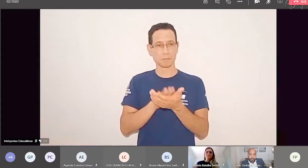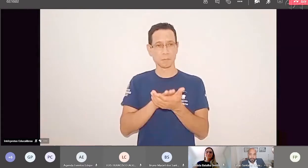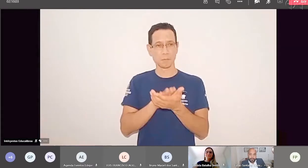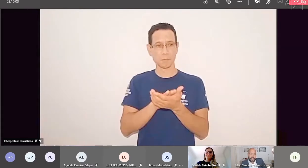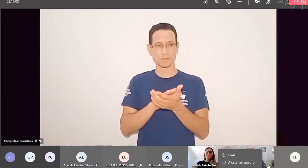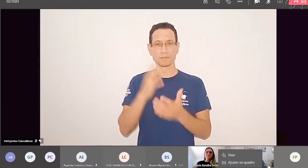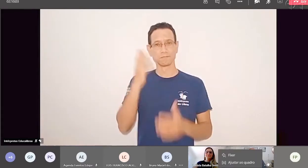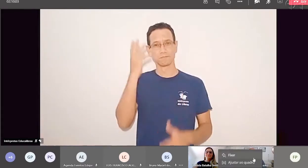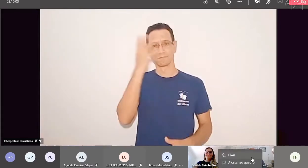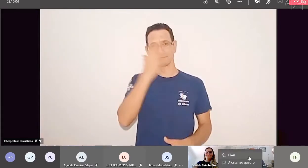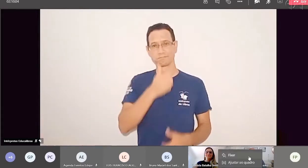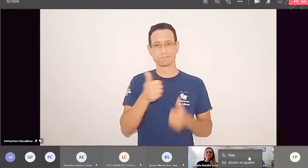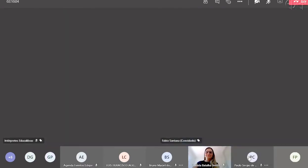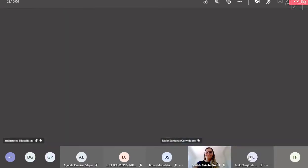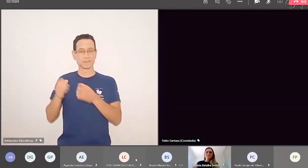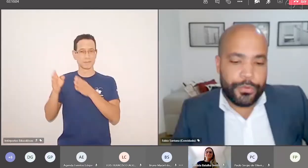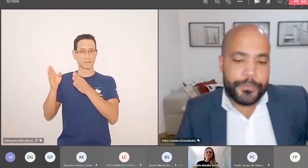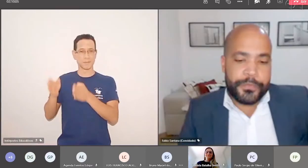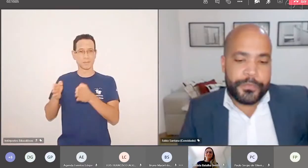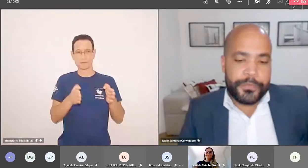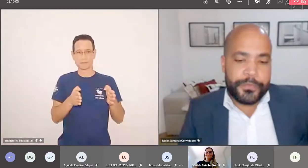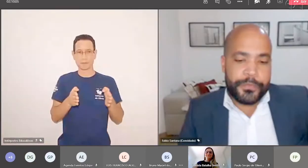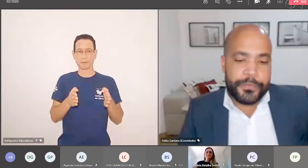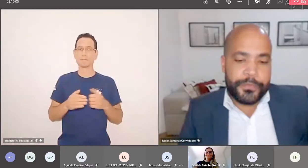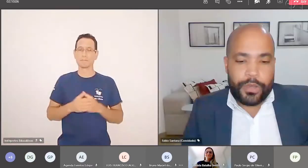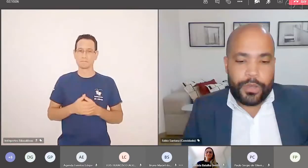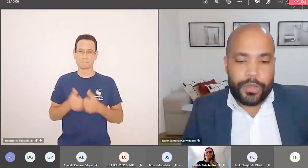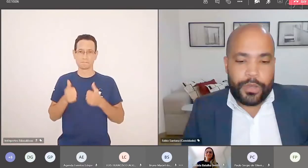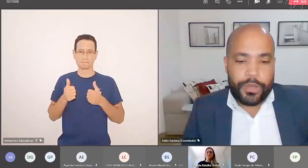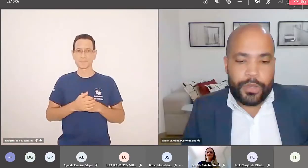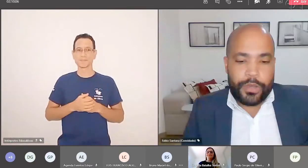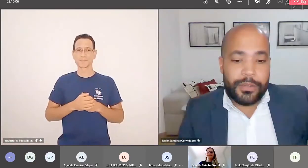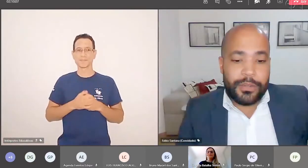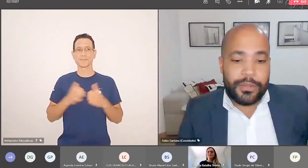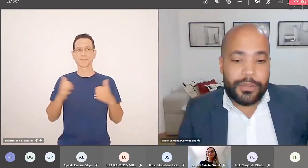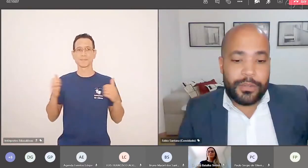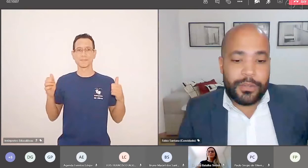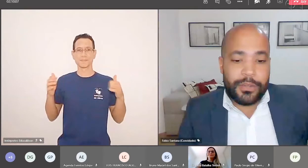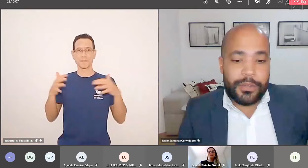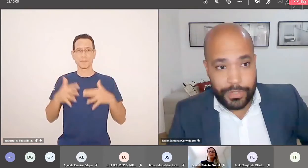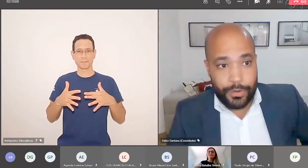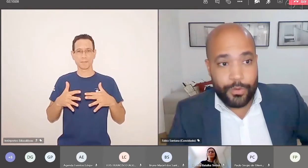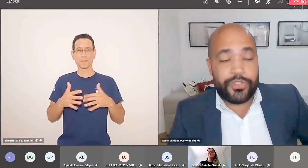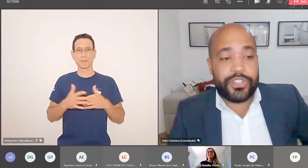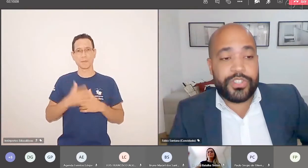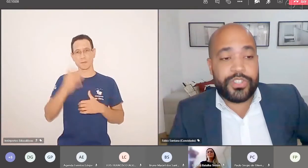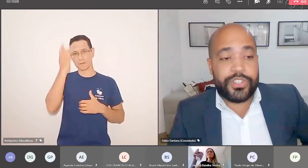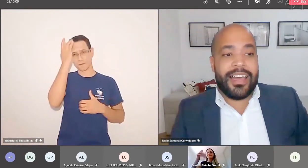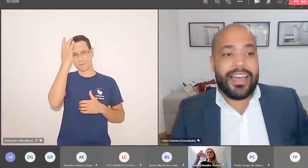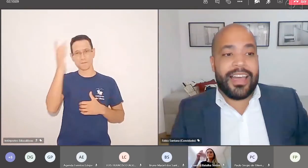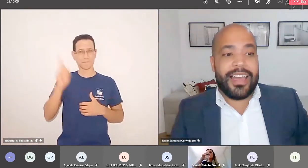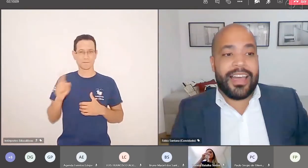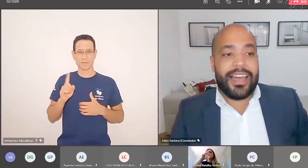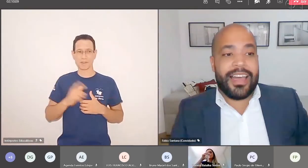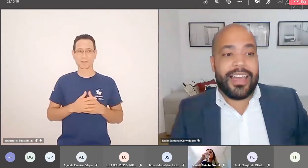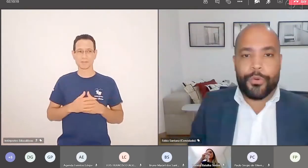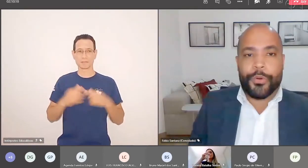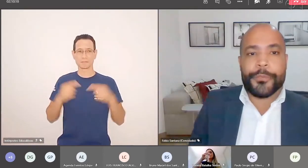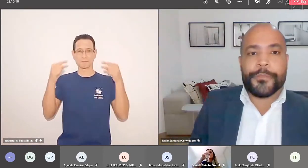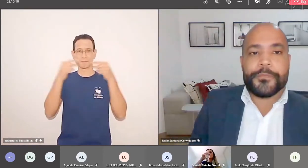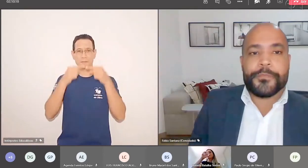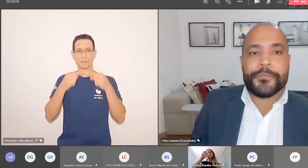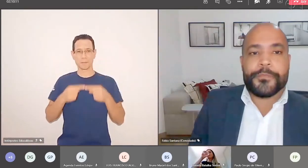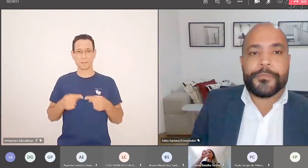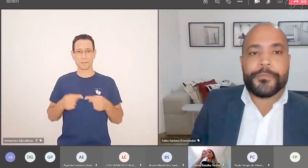belíssima organização desse evento, que é um evento realmente que não é nada fácil, você conciliar a agenda